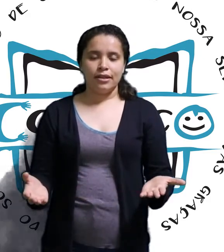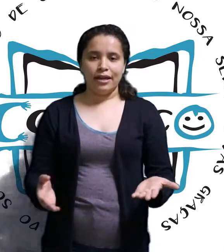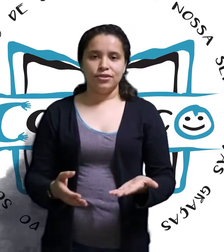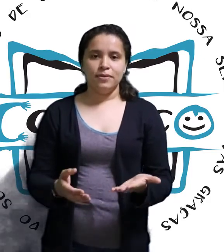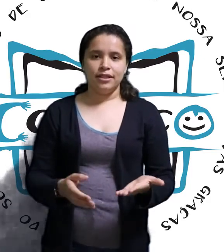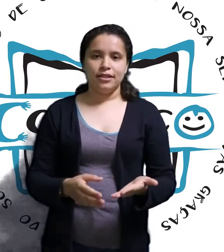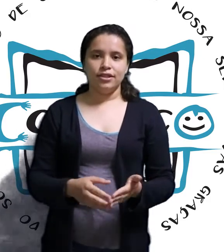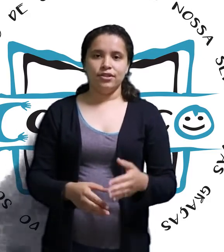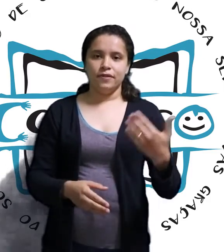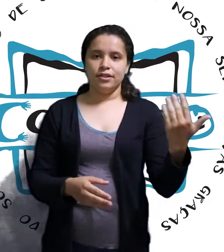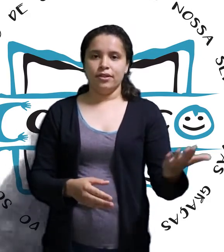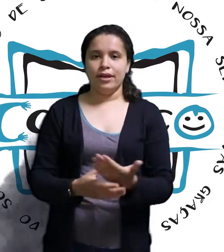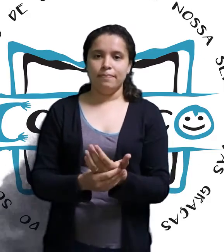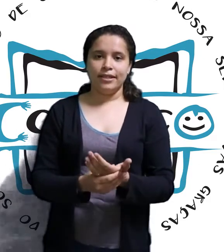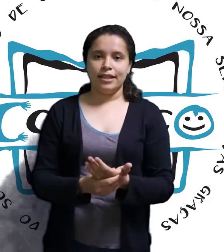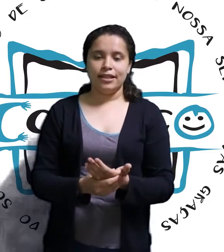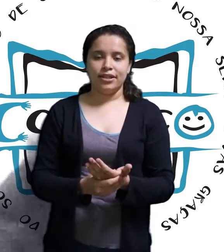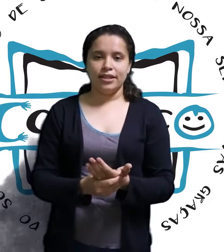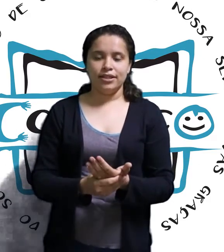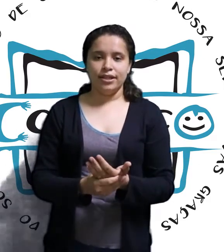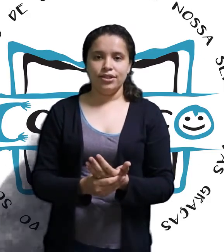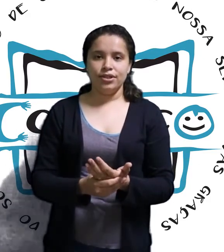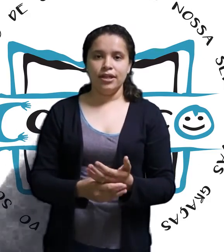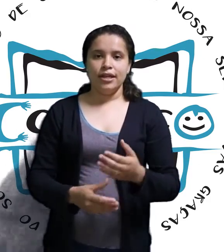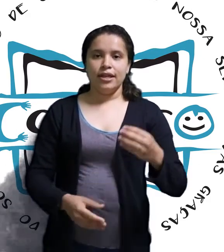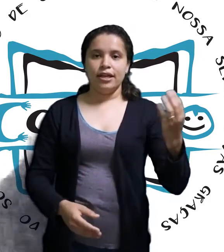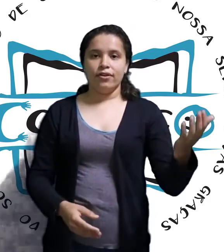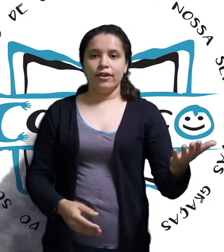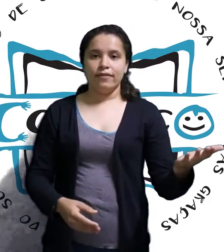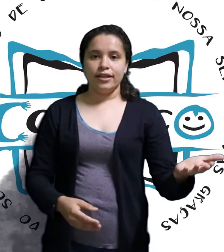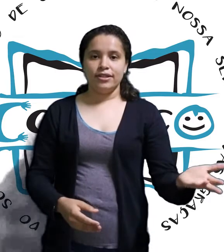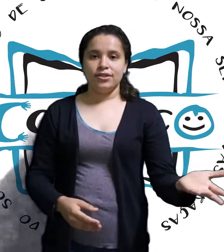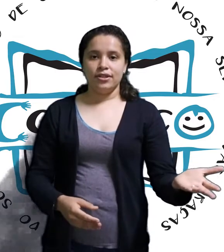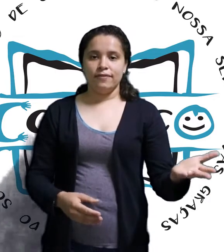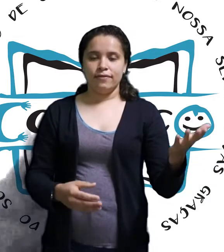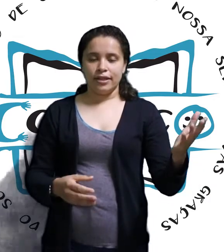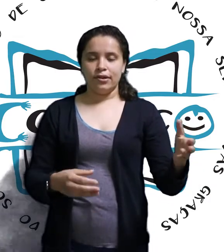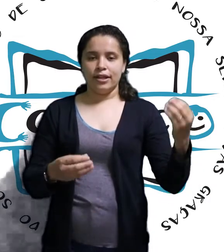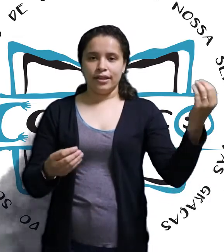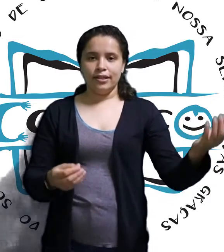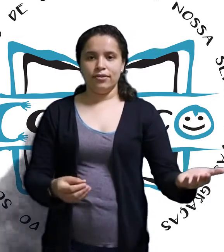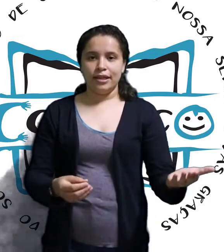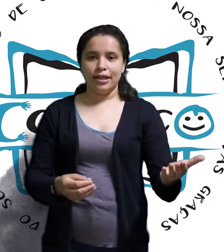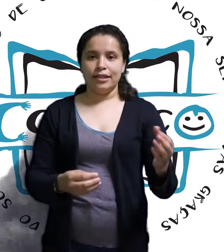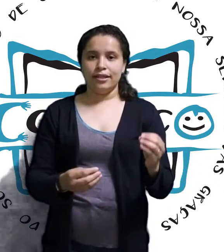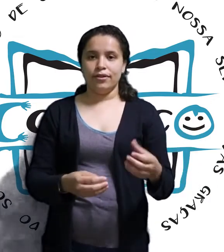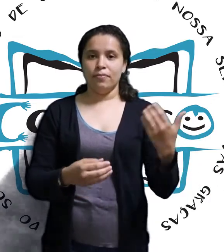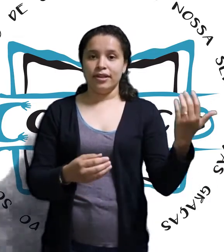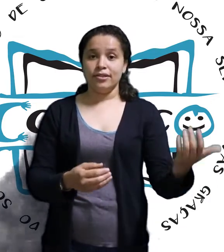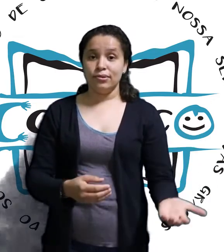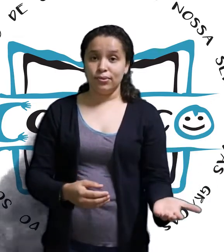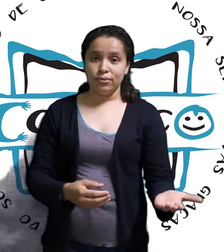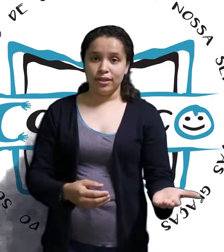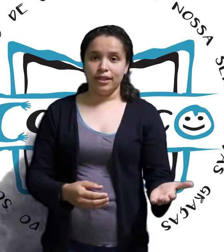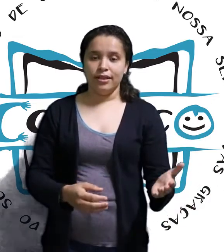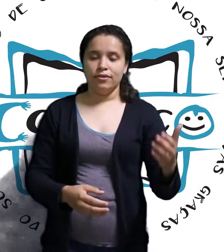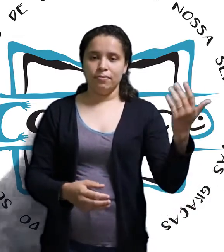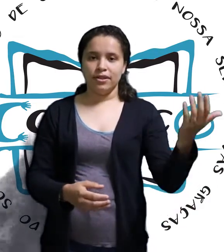administrativas. Então, a empresa já existe e agora vai existir. E agora dentro dela tem que ter uma estrutura, né? Uma